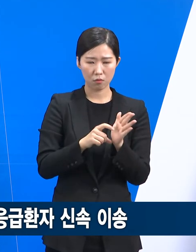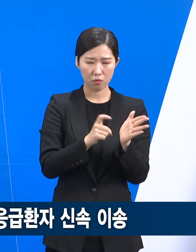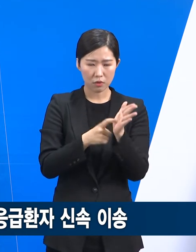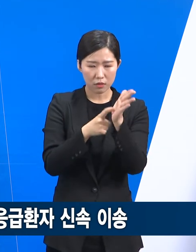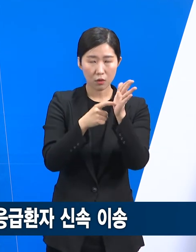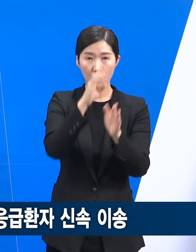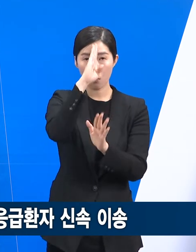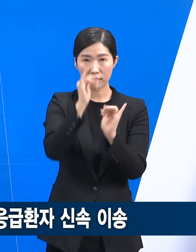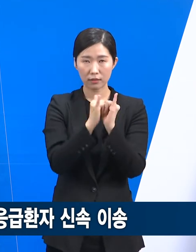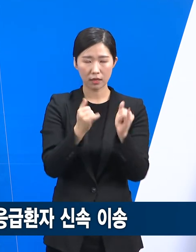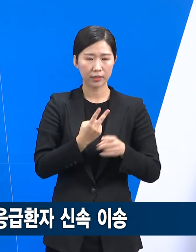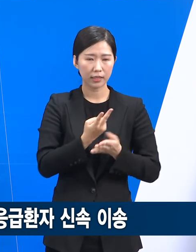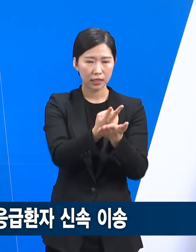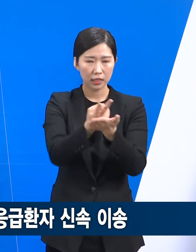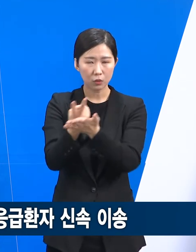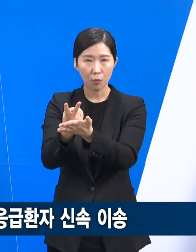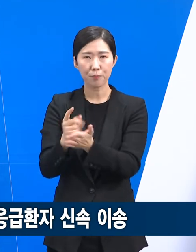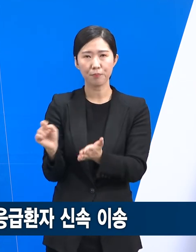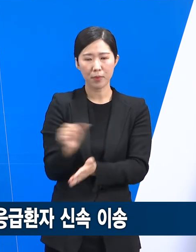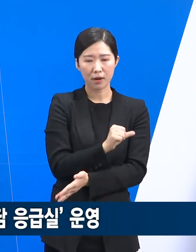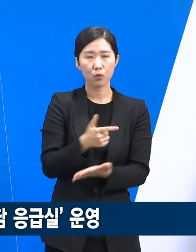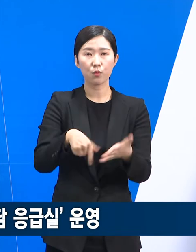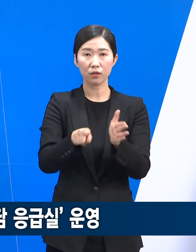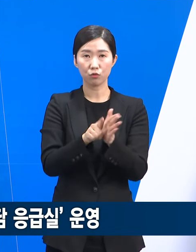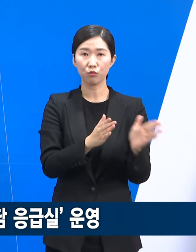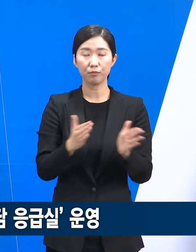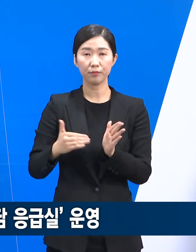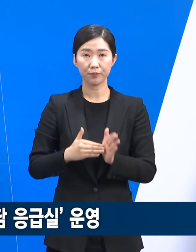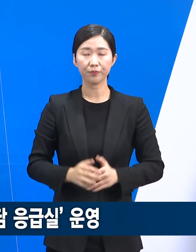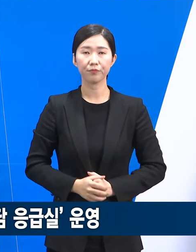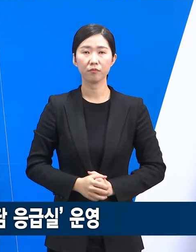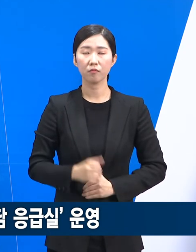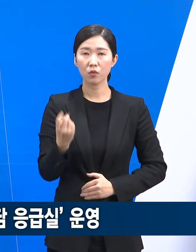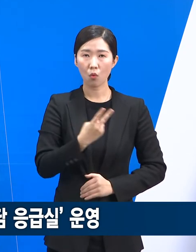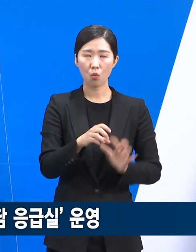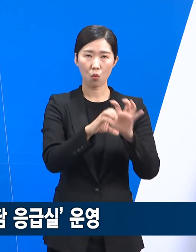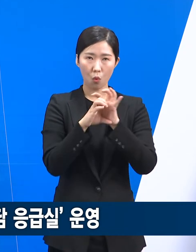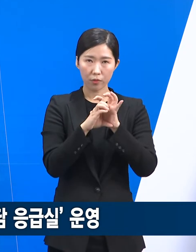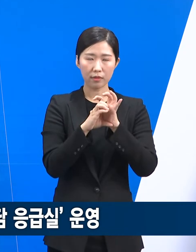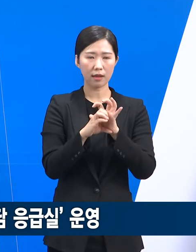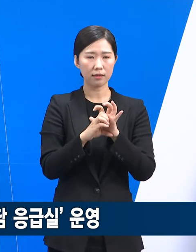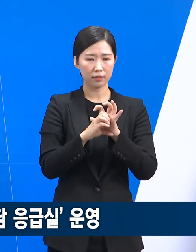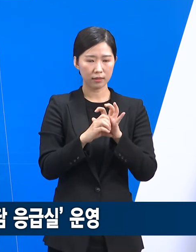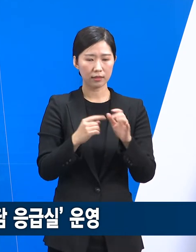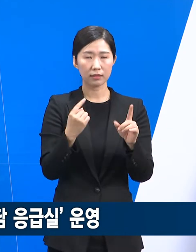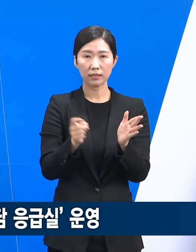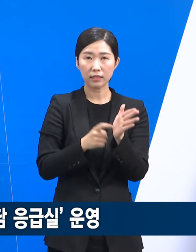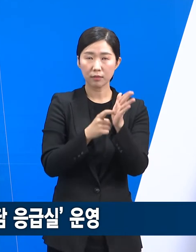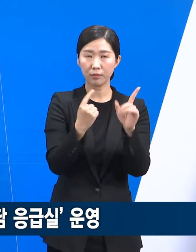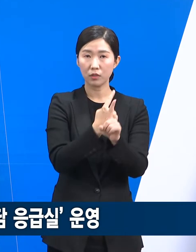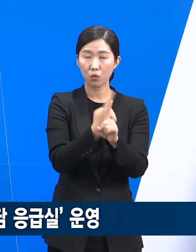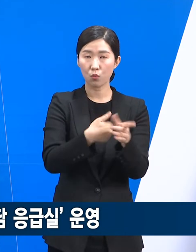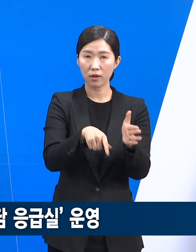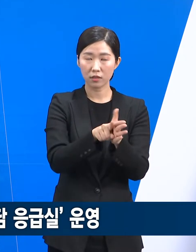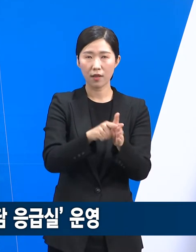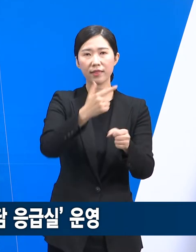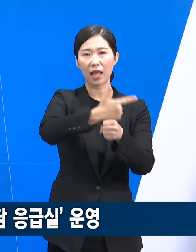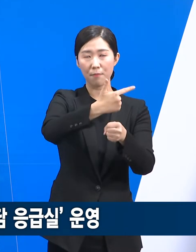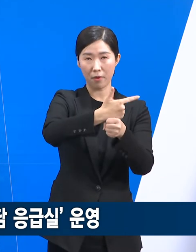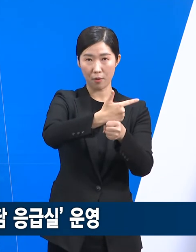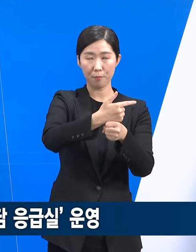대응체계를 마련하였습니다. 코로나19 경청응급환자를 치료를 위해서는 도내 남양주환양병원,